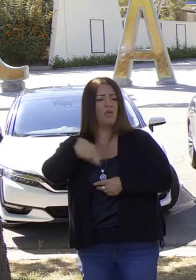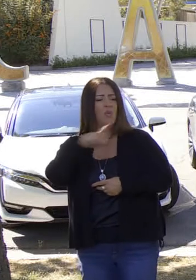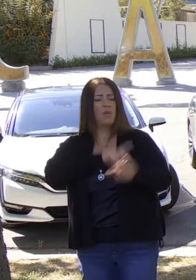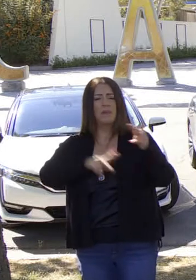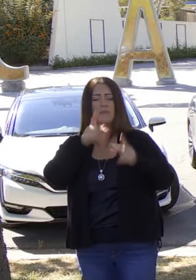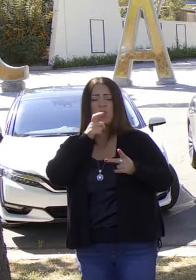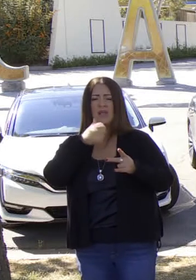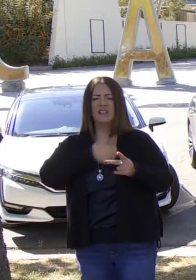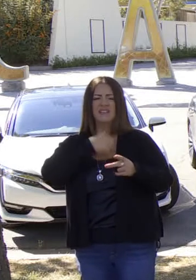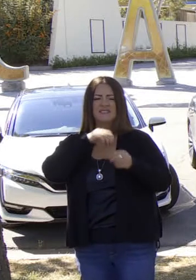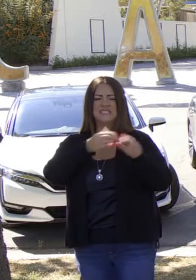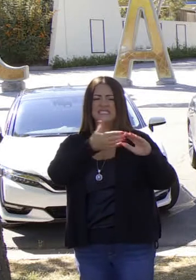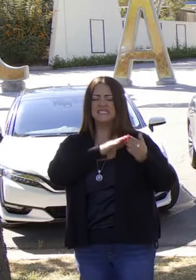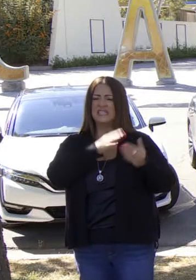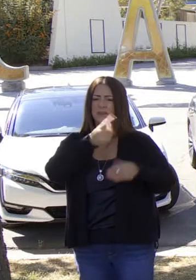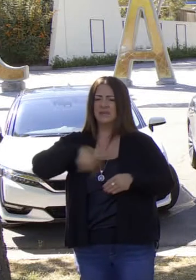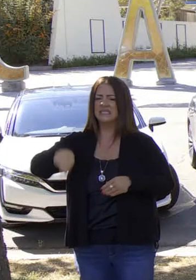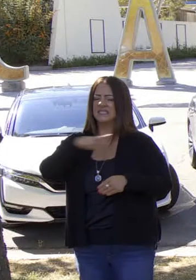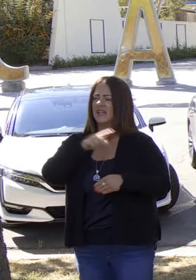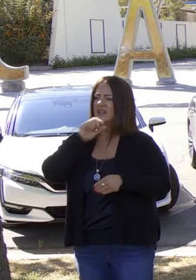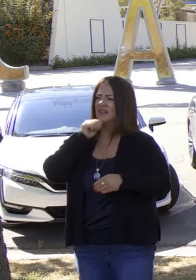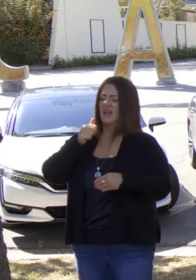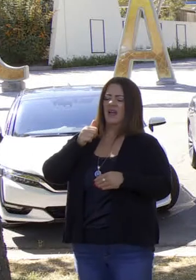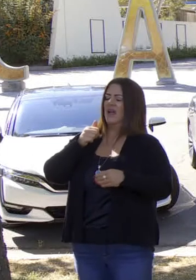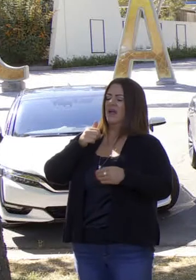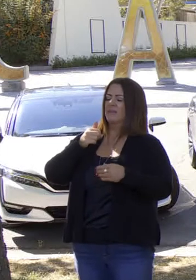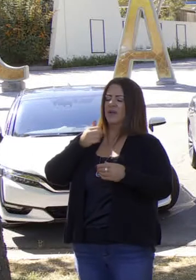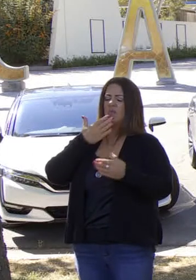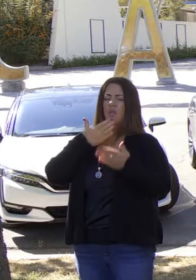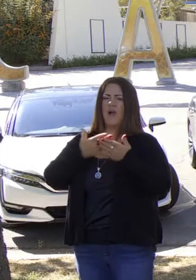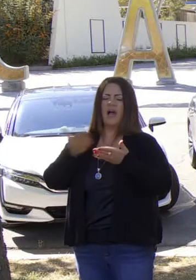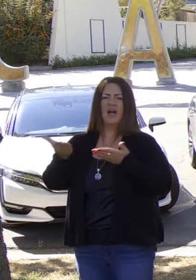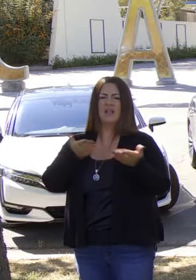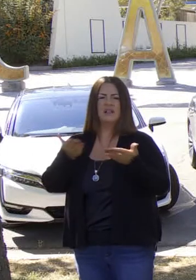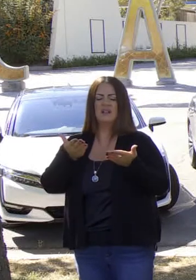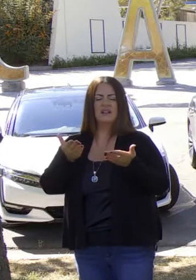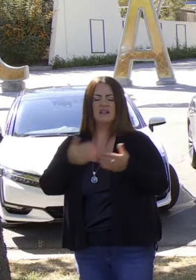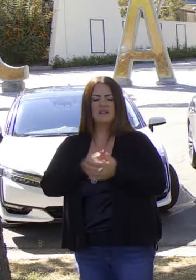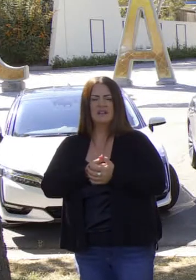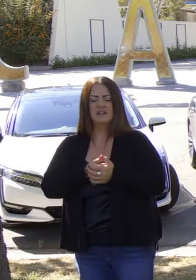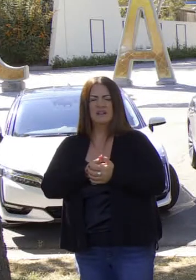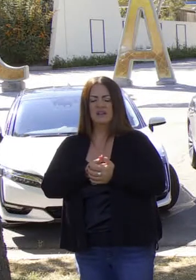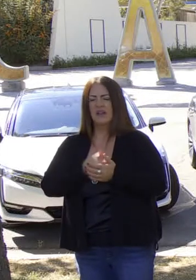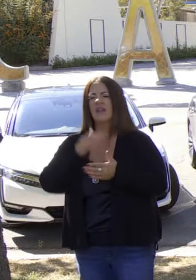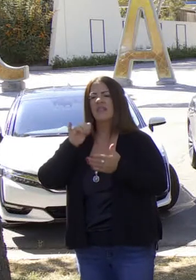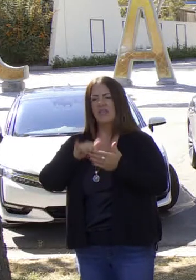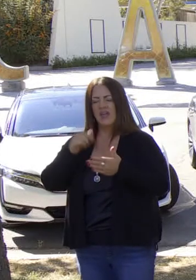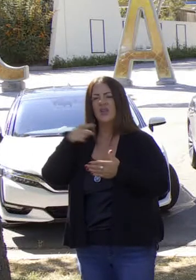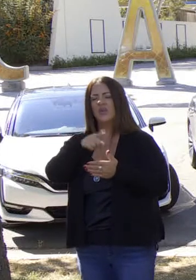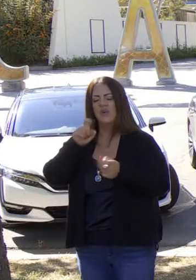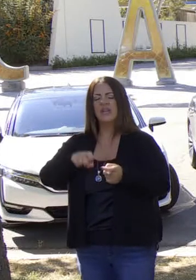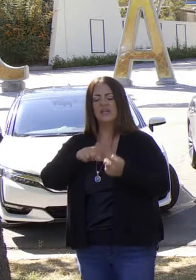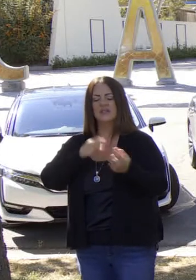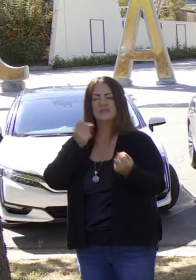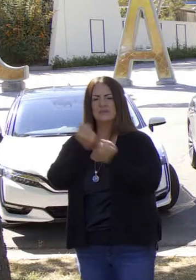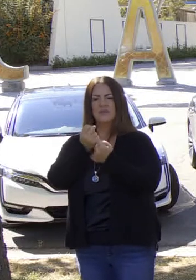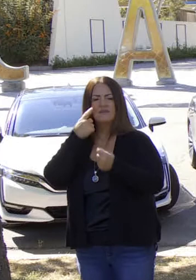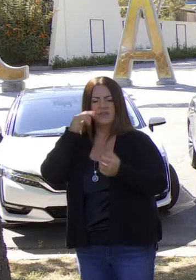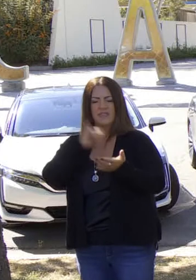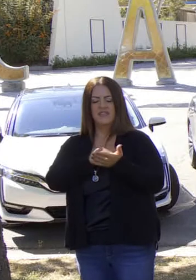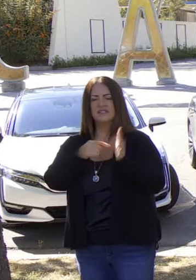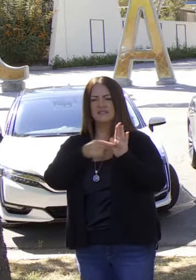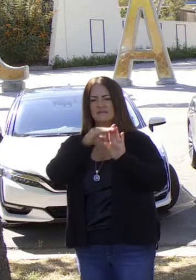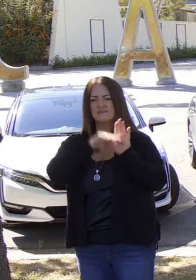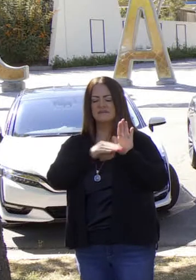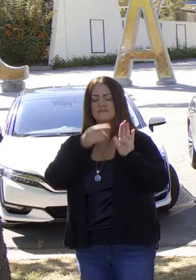edad, si le importan comunidades menos servidas por la economía fósil, le importa entonces la infraestructura que